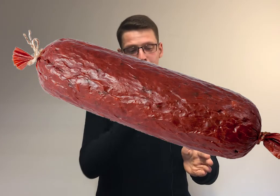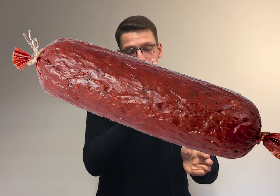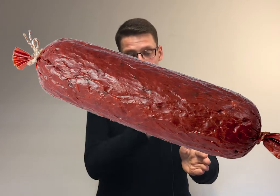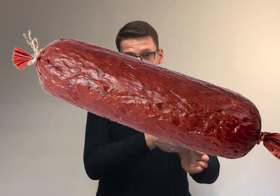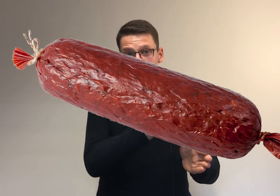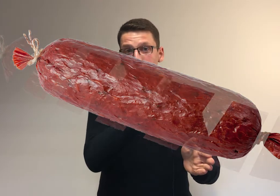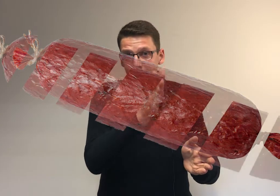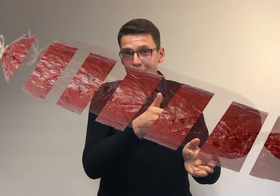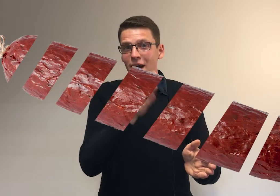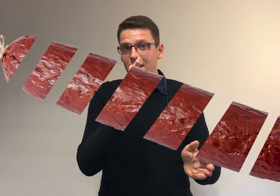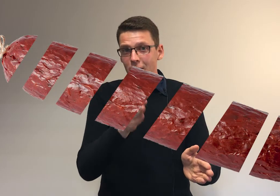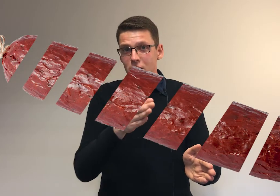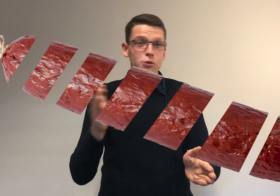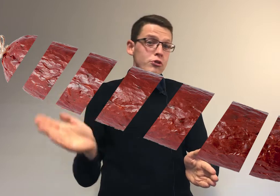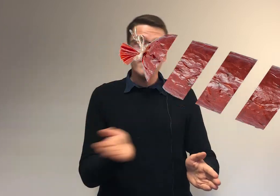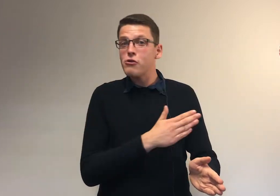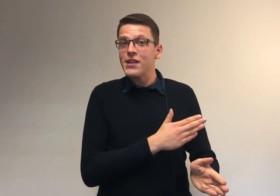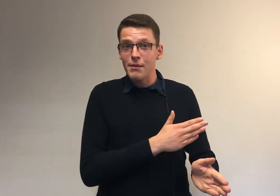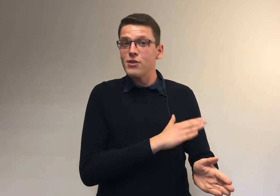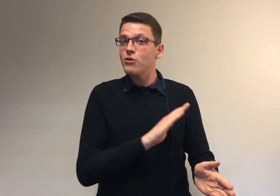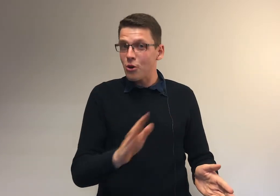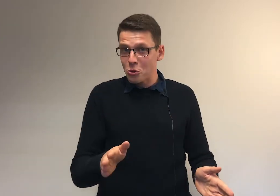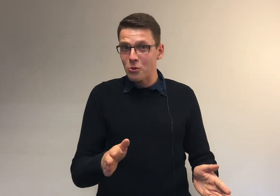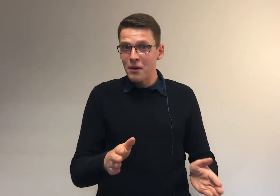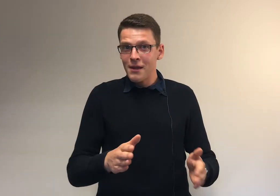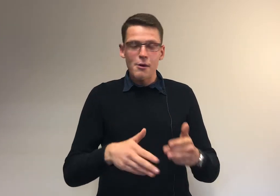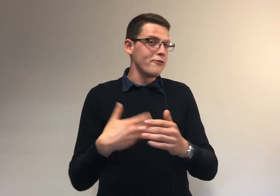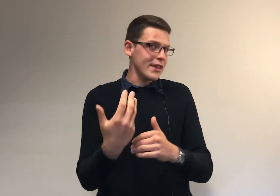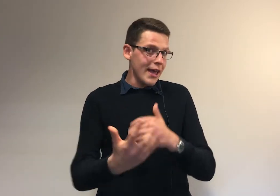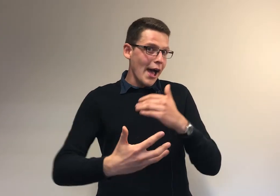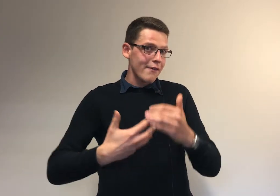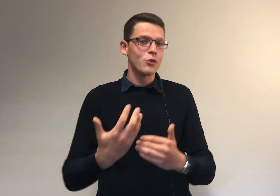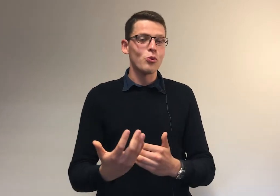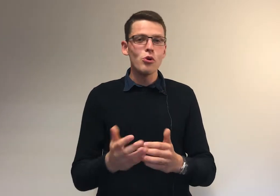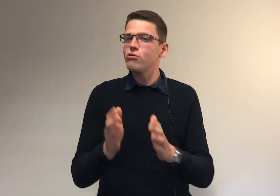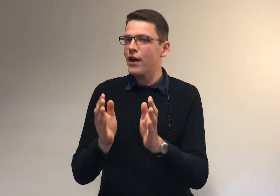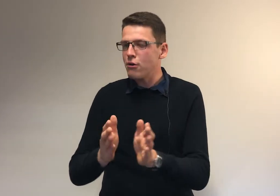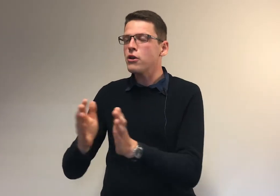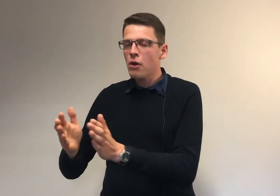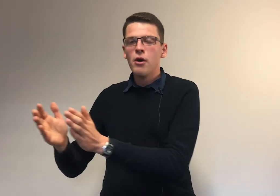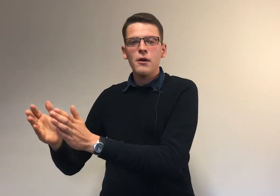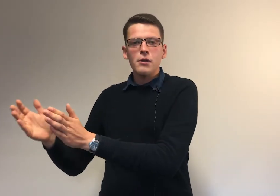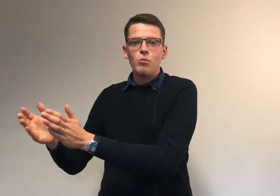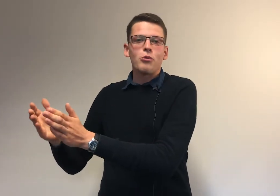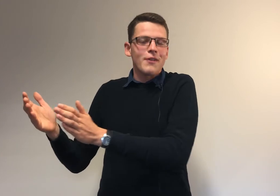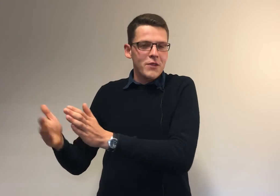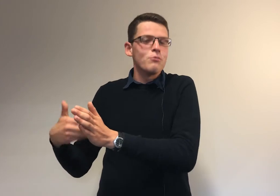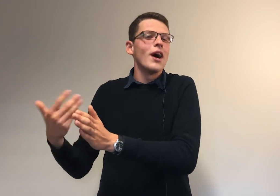Mais si tu le coupes tranche par tranche, tu siffles le salami sans t'en rendre compte. Fais ça avec ton cours, tu verras qu'en fait, bon, ce sera peut-être moins